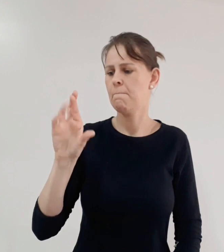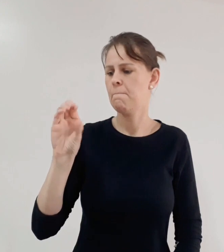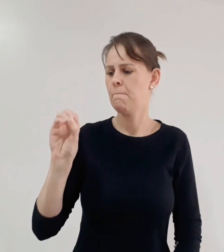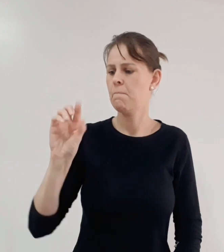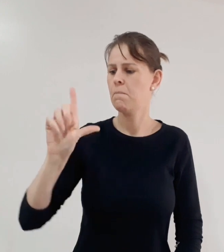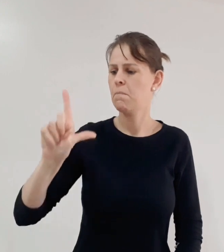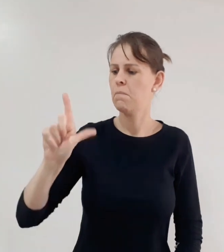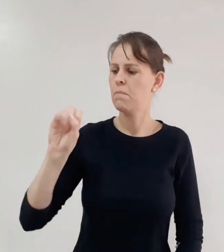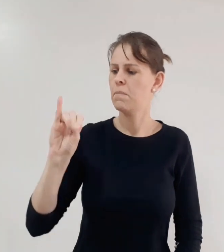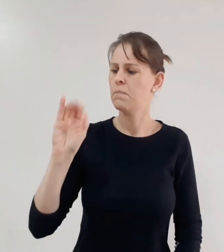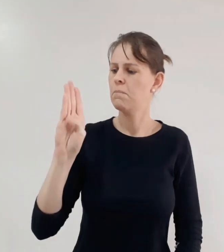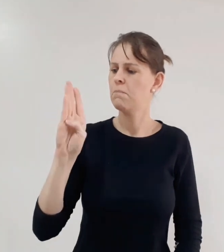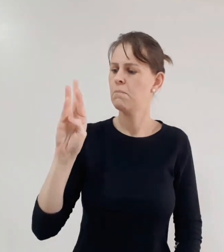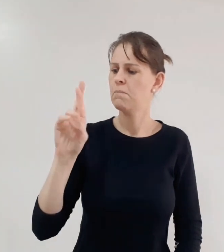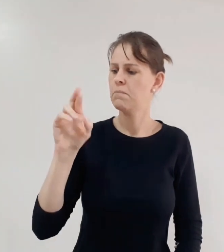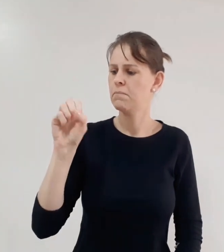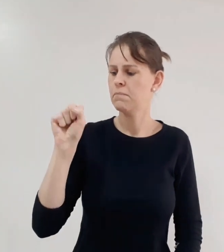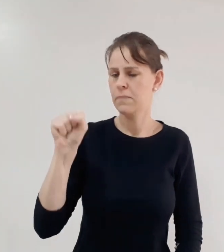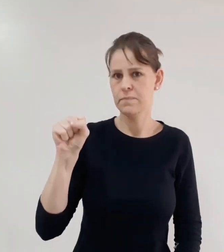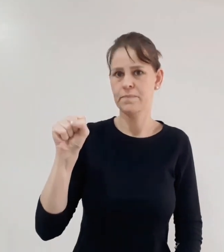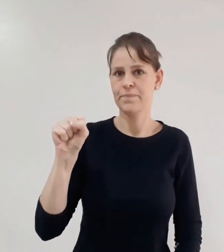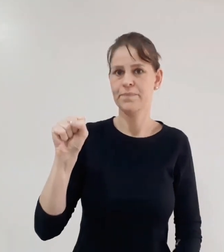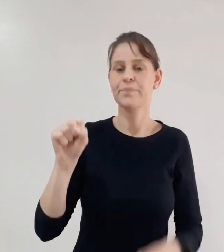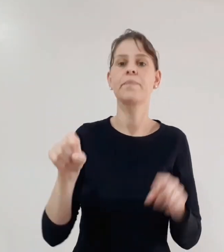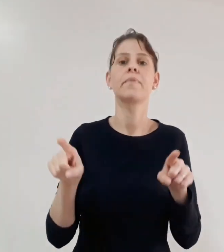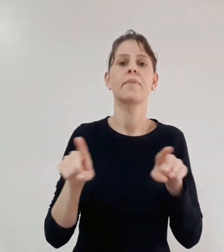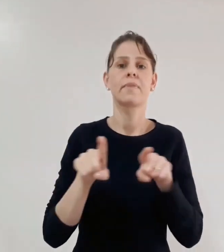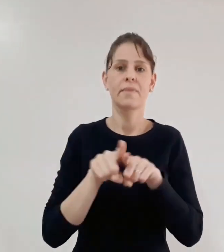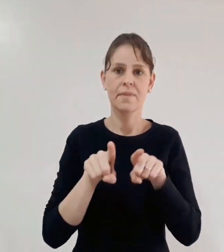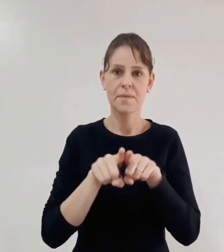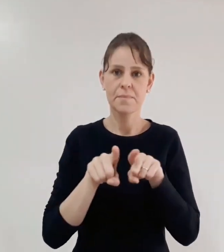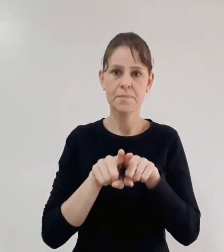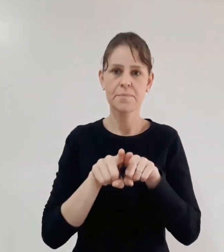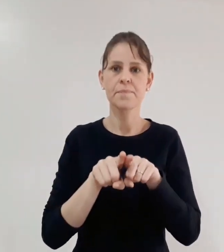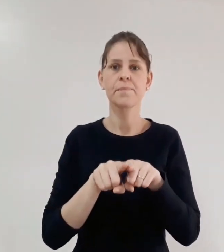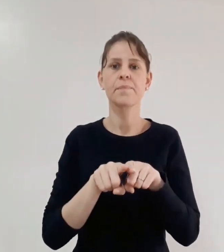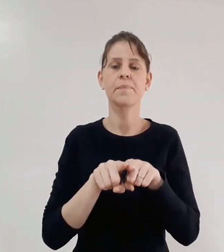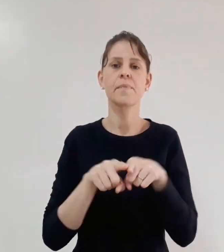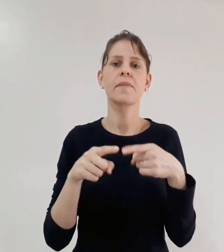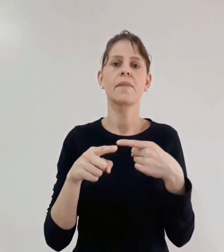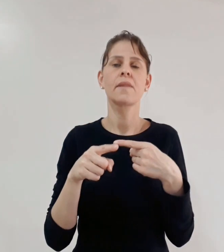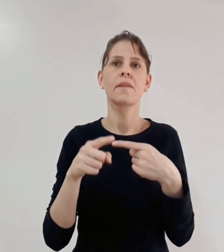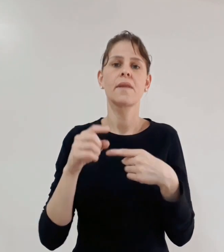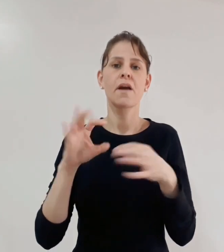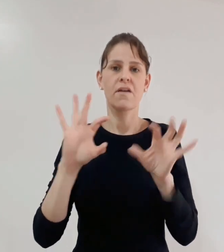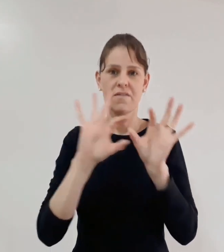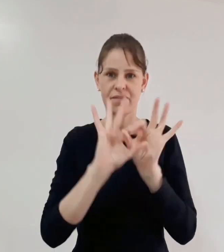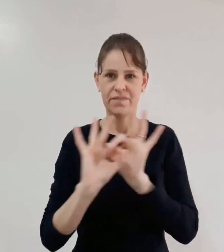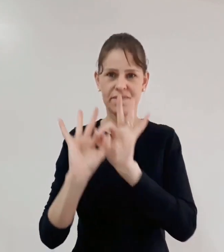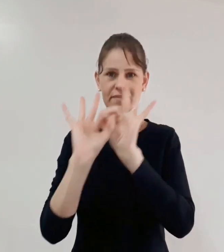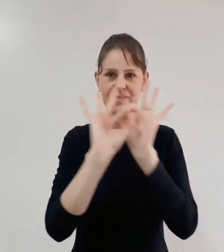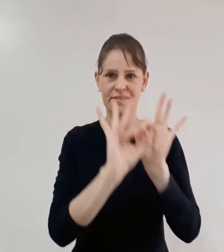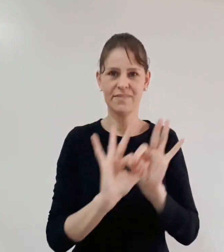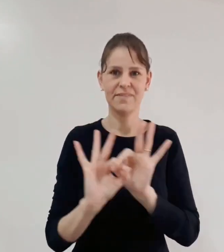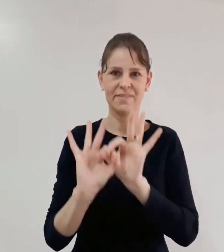exame que o MEC realizava antigamente. E nessa edição de 2015,